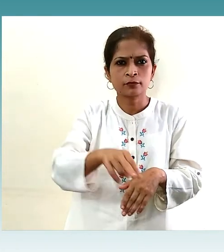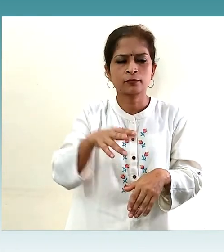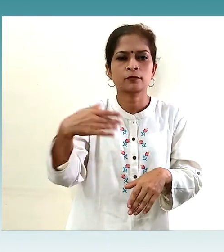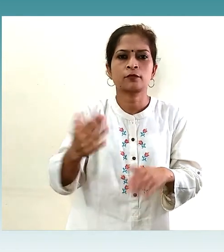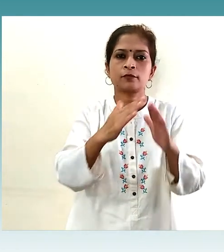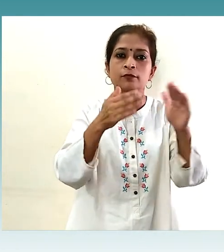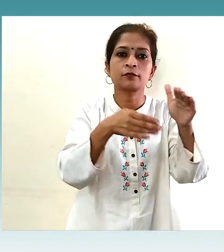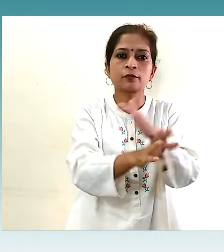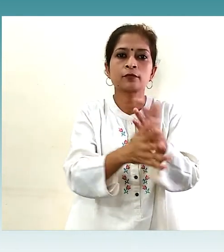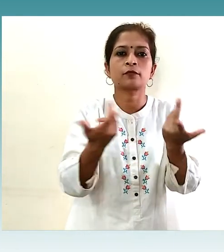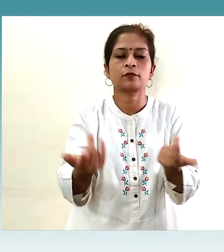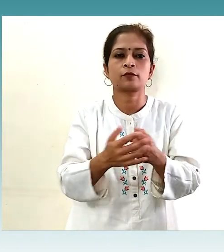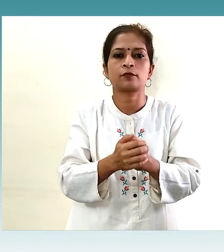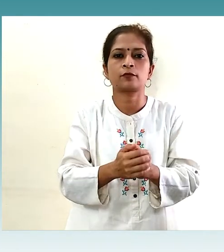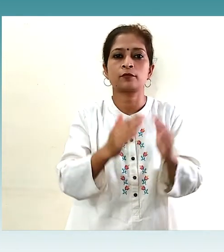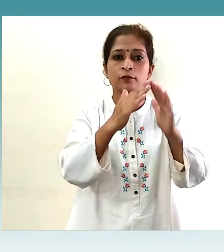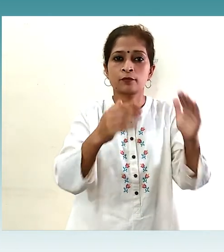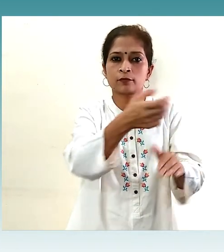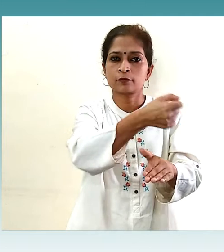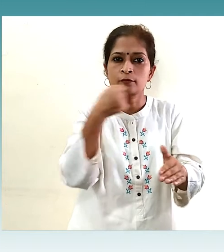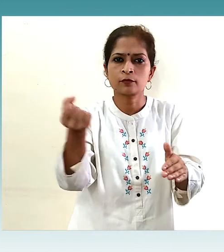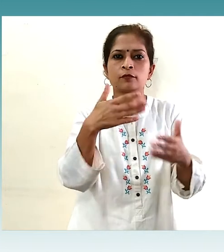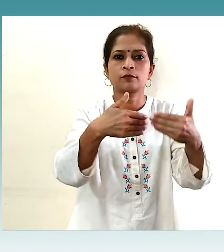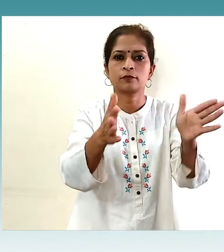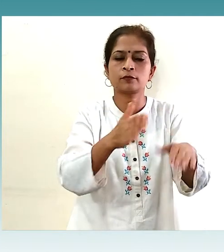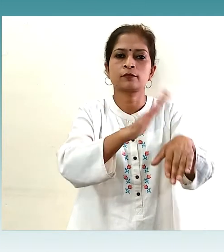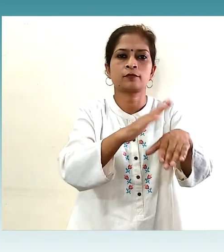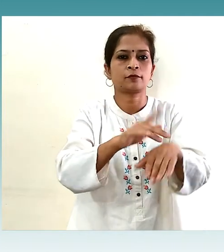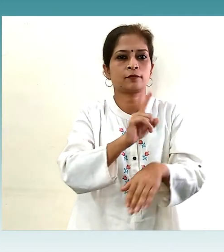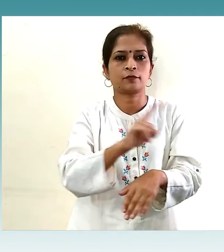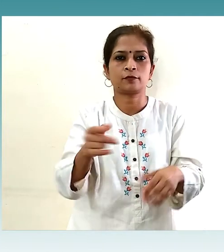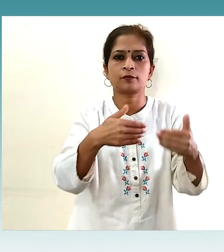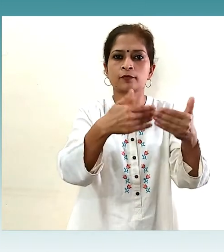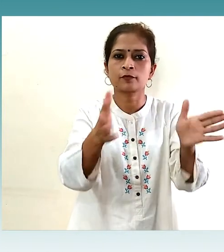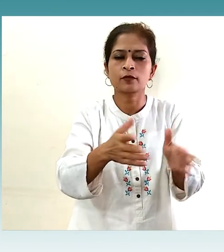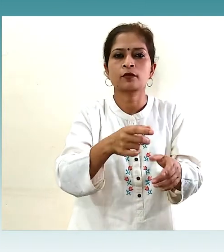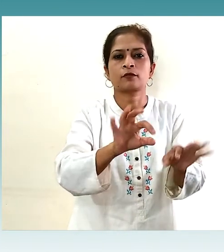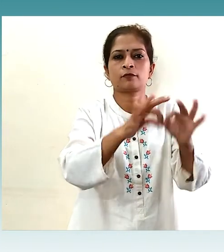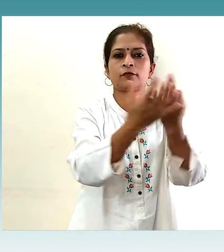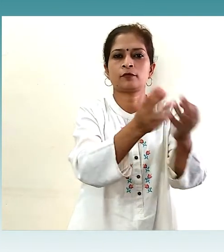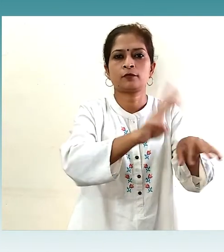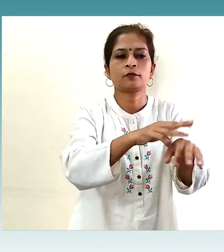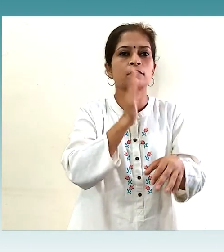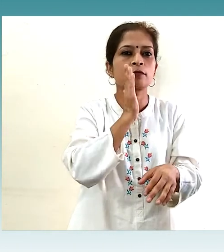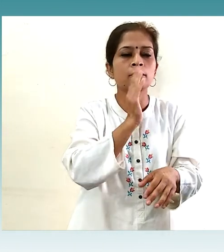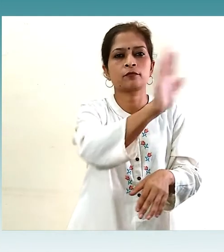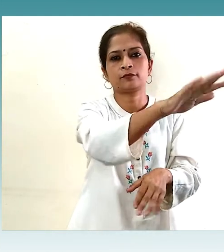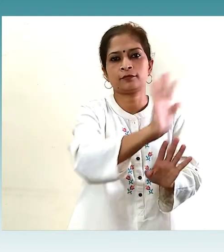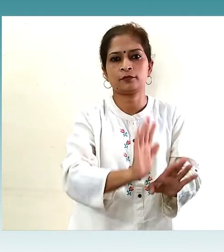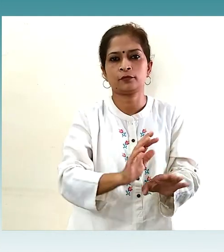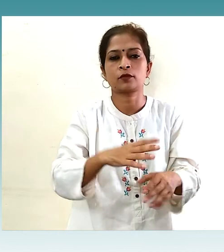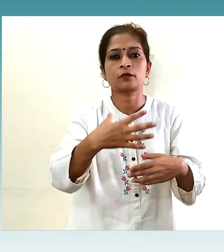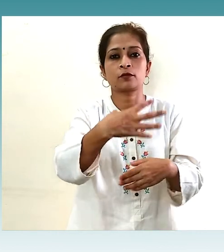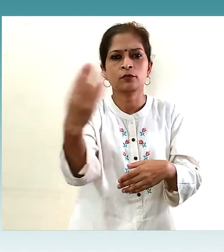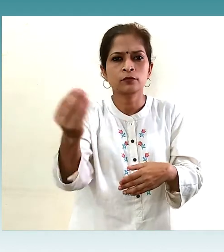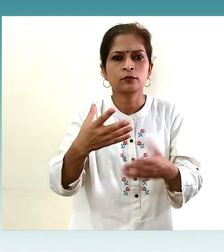कैसे जाएं घर का दर्वाजन ना चुएं दर्वाजा खोलने के लिए किसी को घर के अंदर से बुलाएं बाहर से